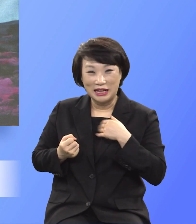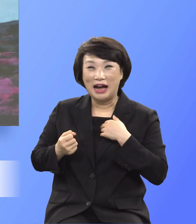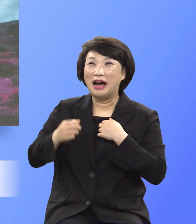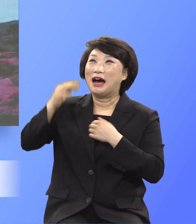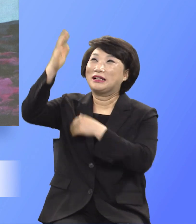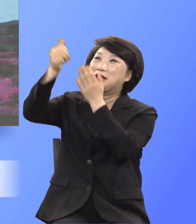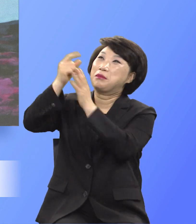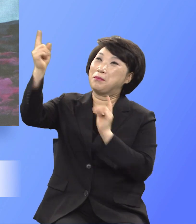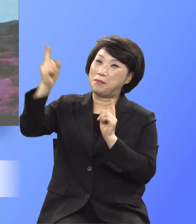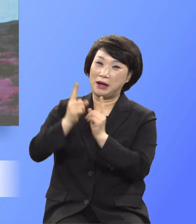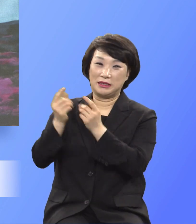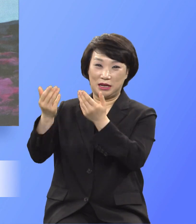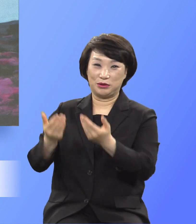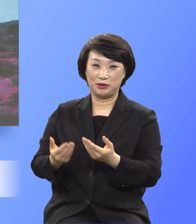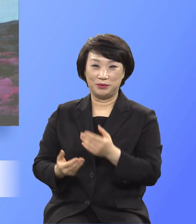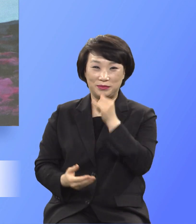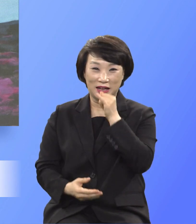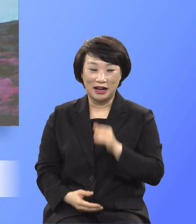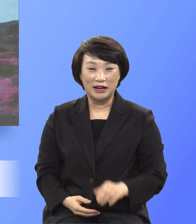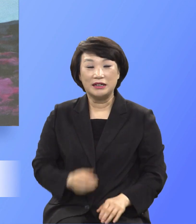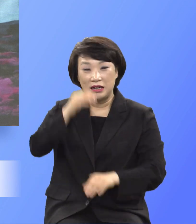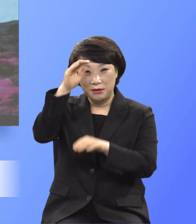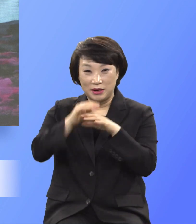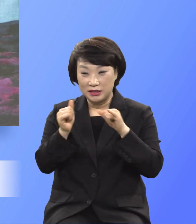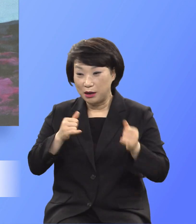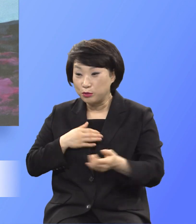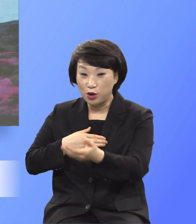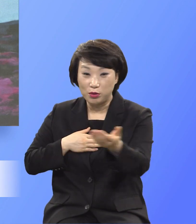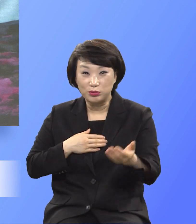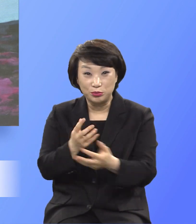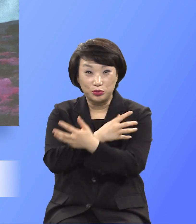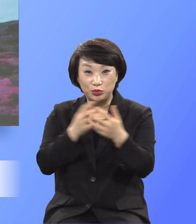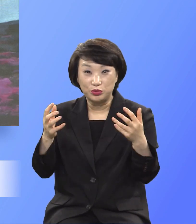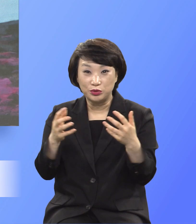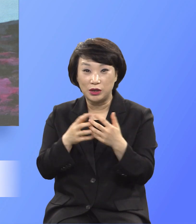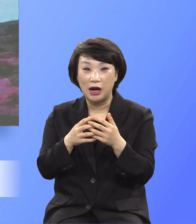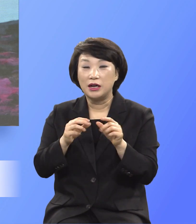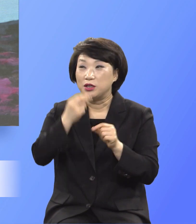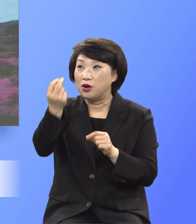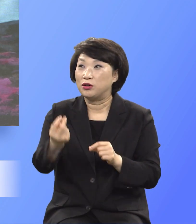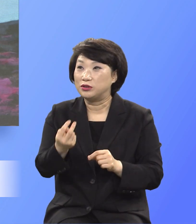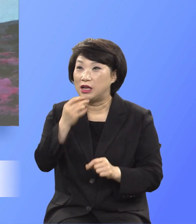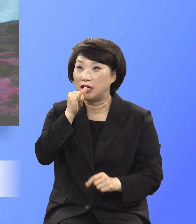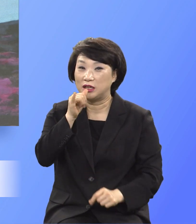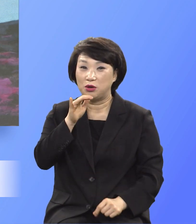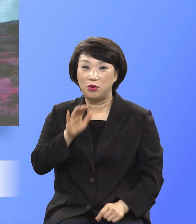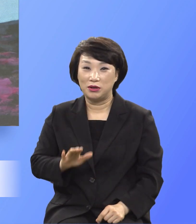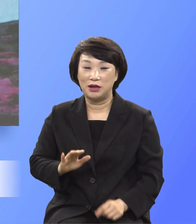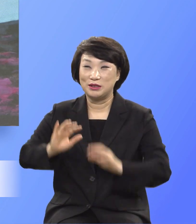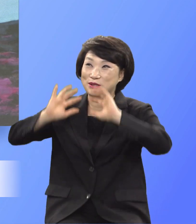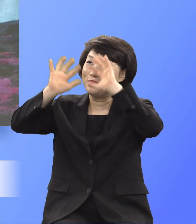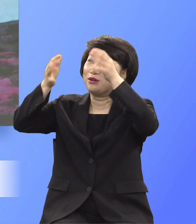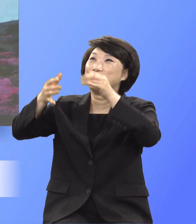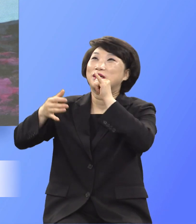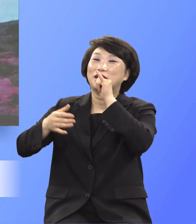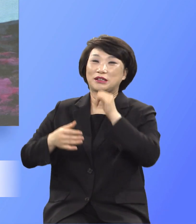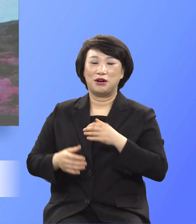예배하는 자에게는 풍요로운 영생도 있고 천국이 무제한